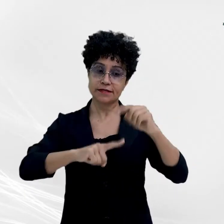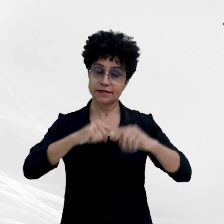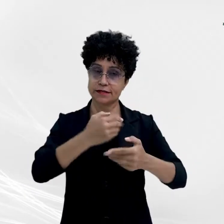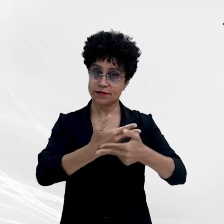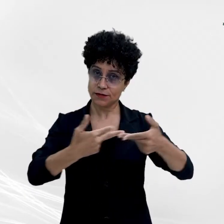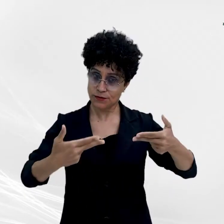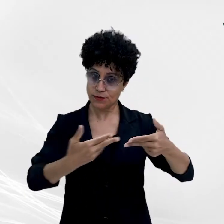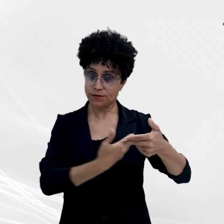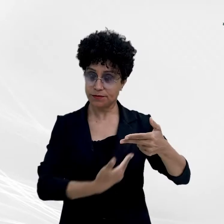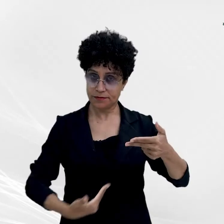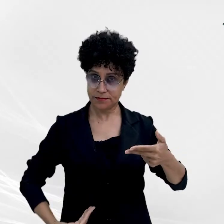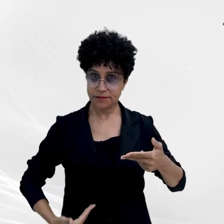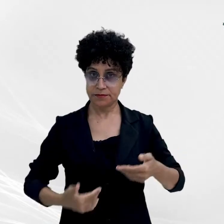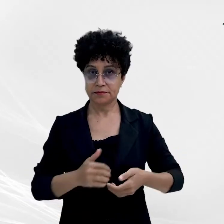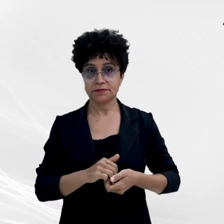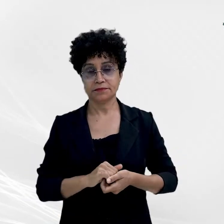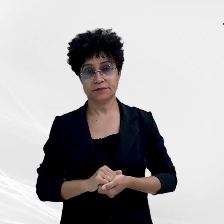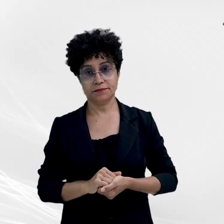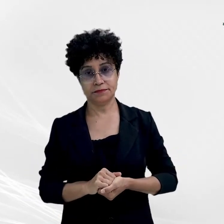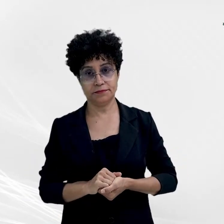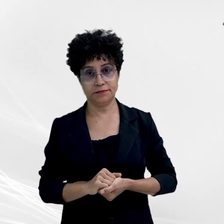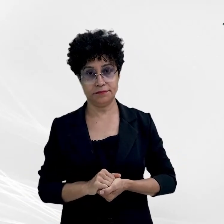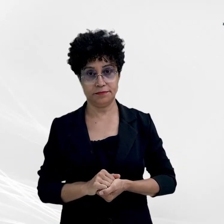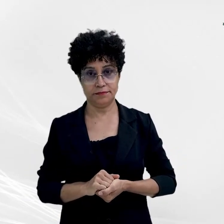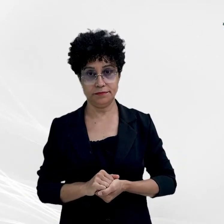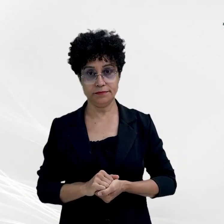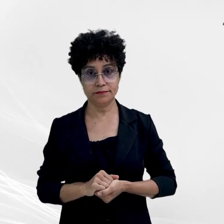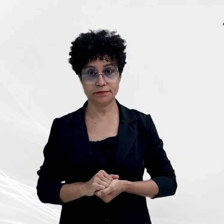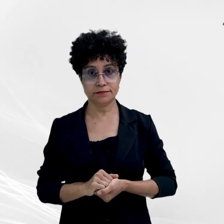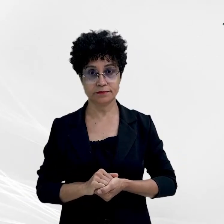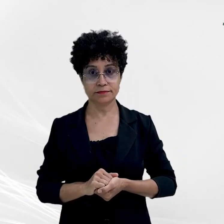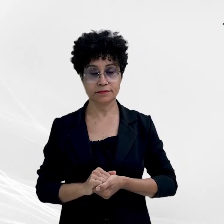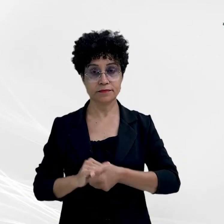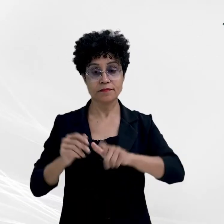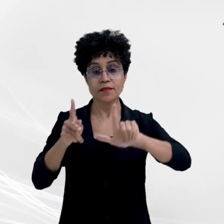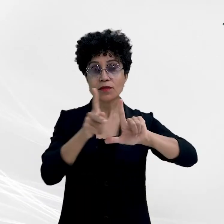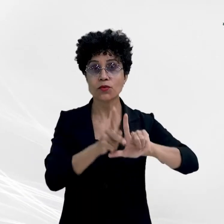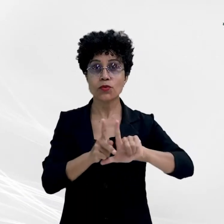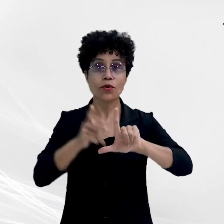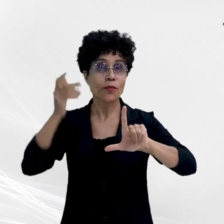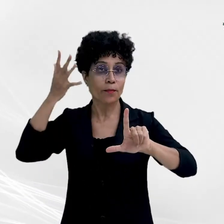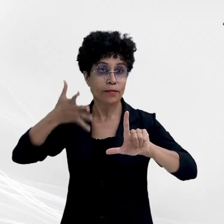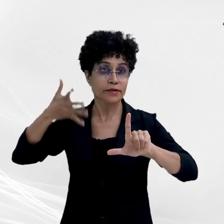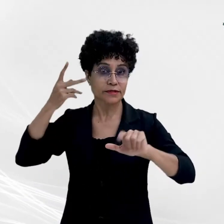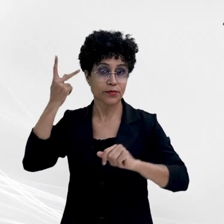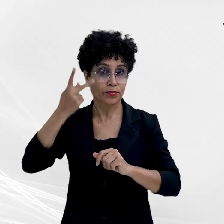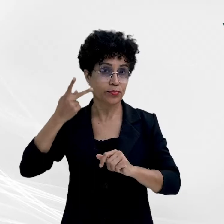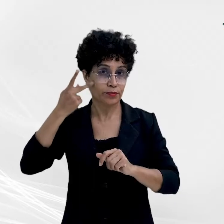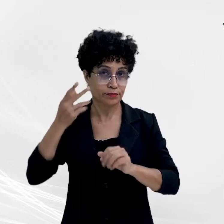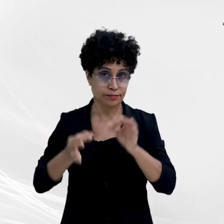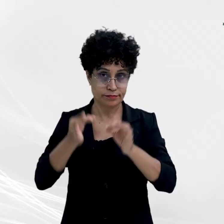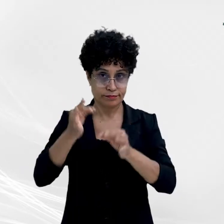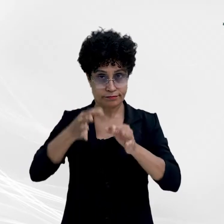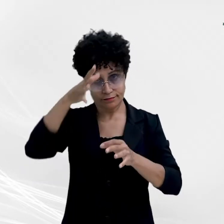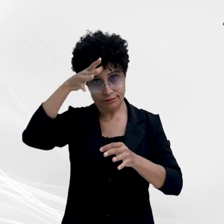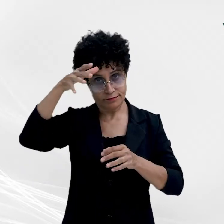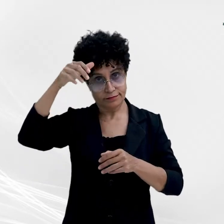Considerou. O webinar teve como palestrantes o promotor de justiça de Mato Grosso e membro